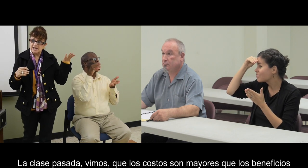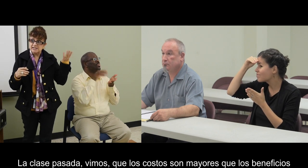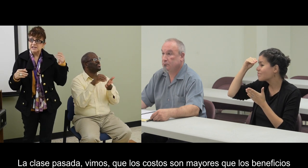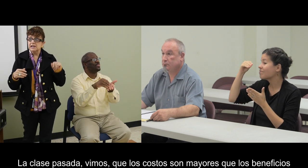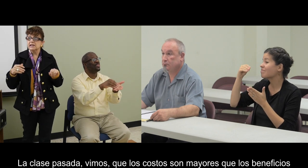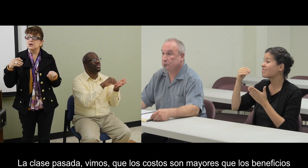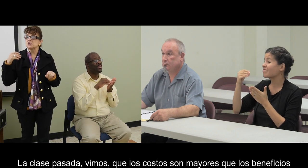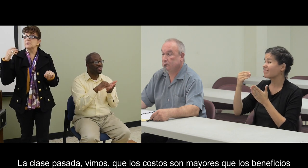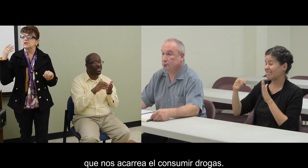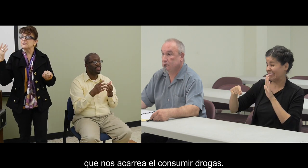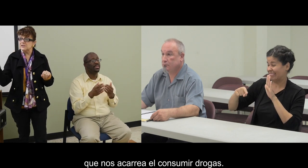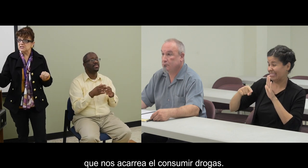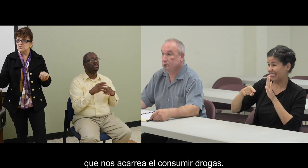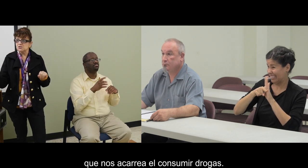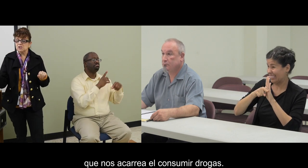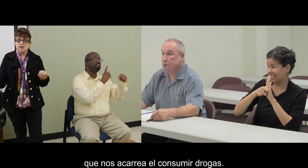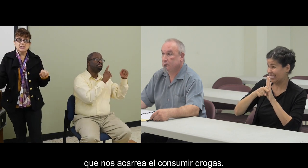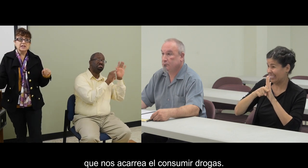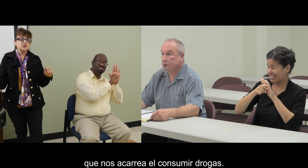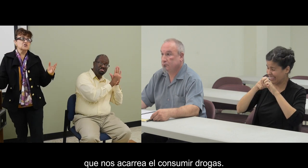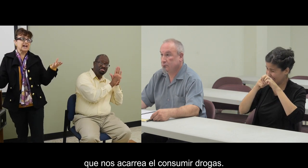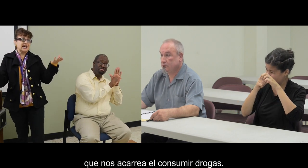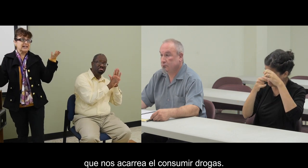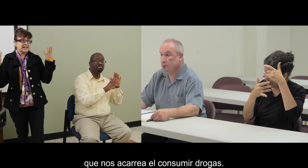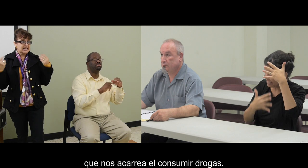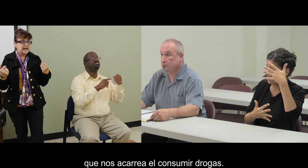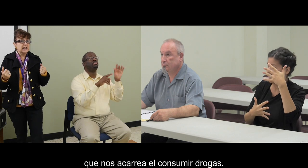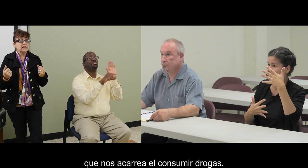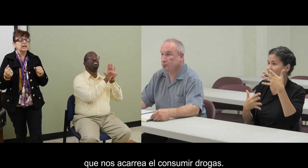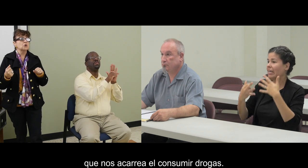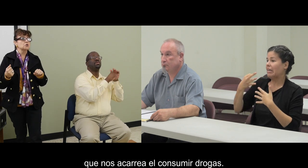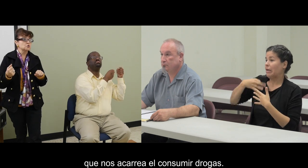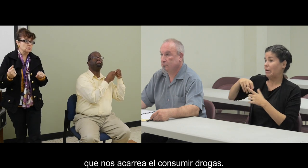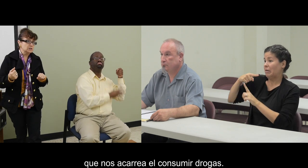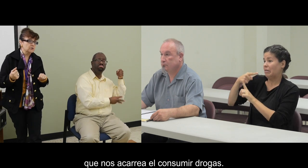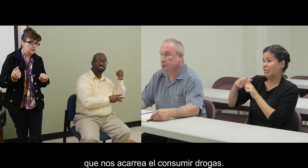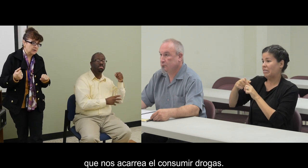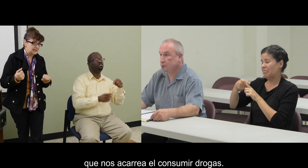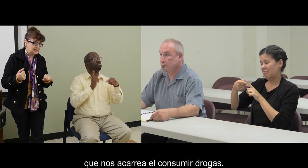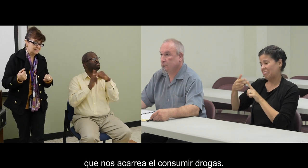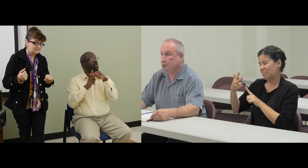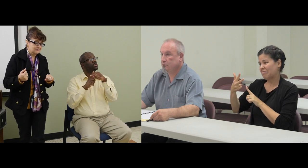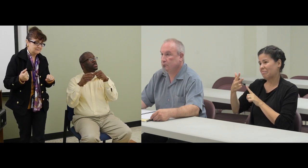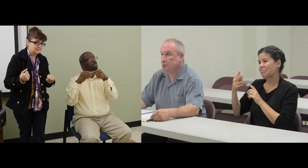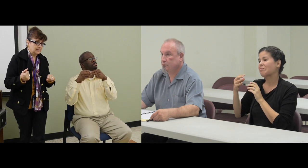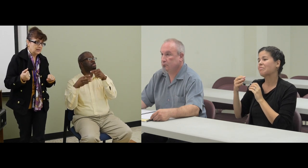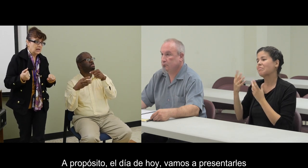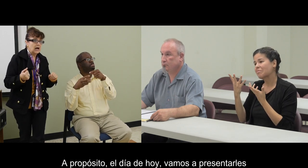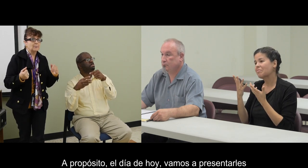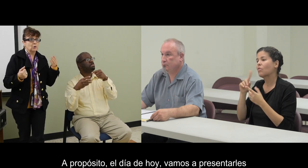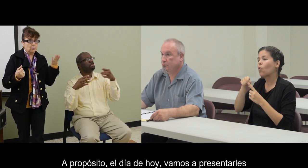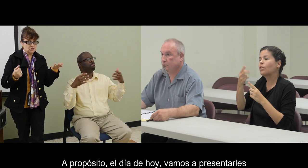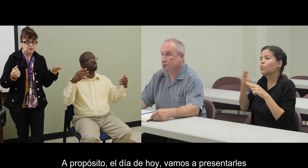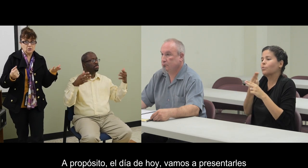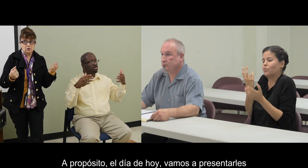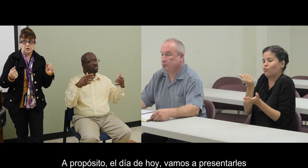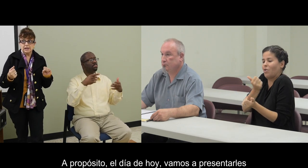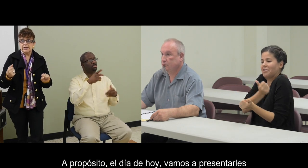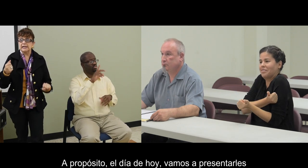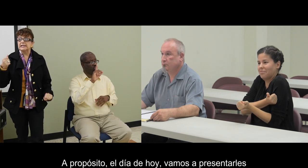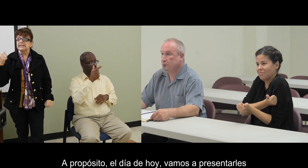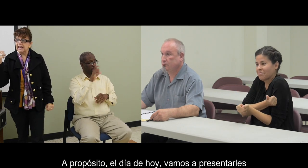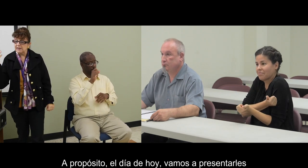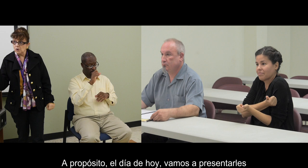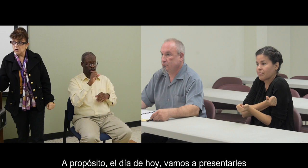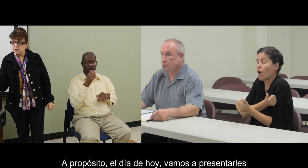mayores que los beneficios que nos acarrea el consumir drogas. A propósito,